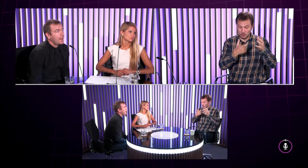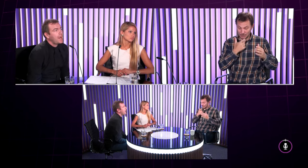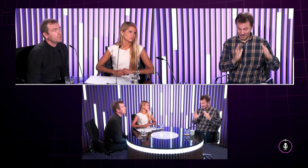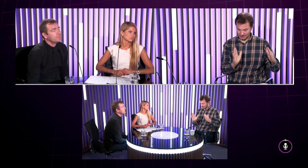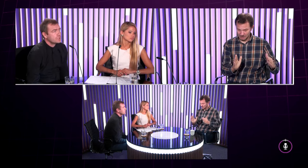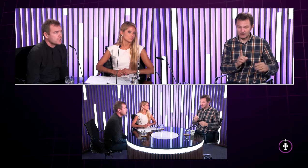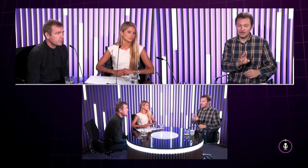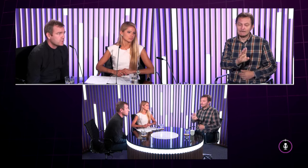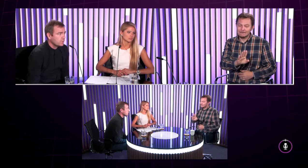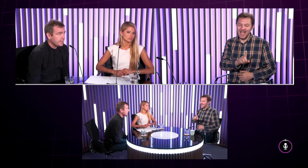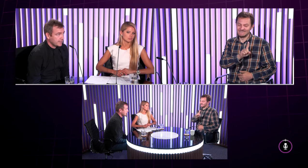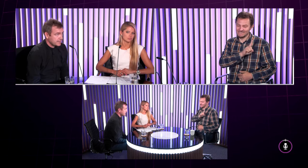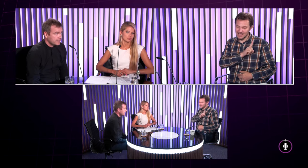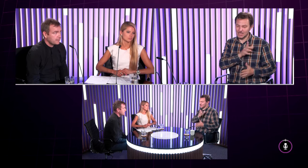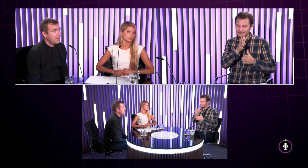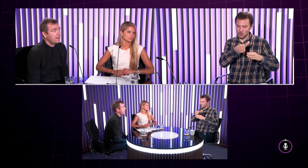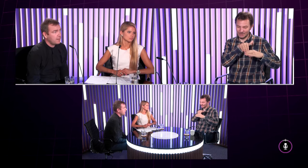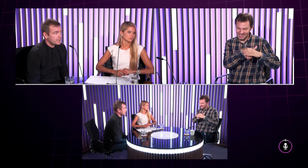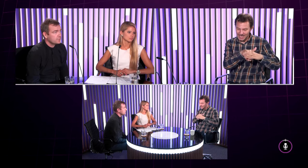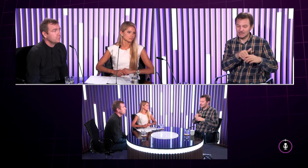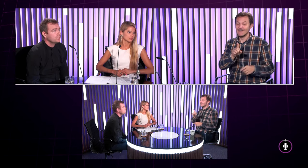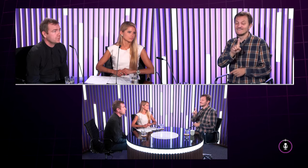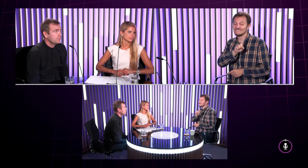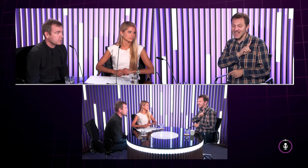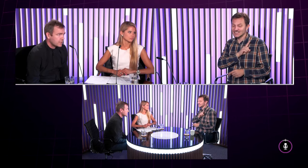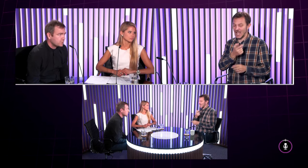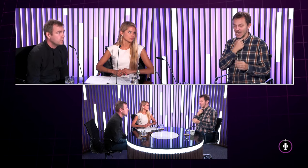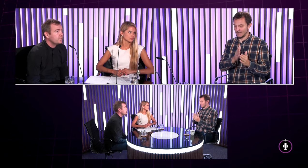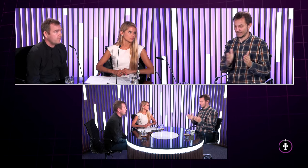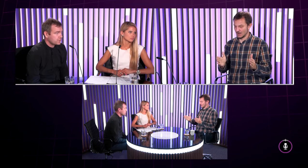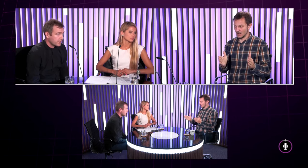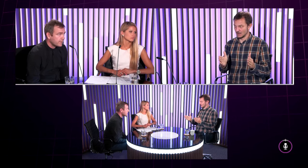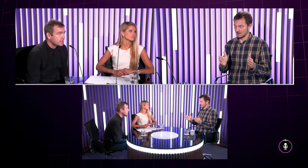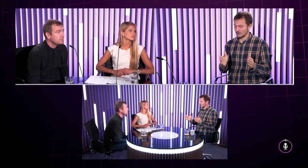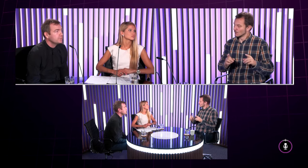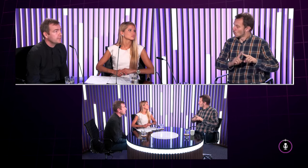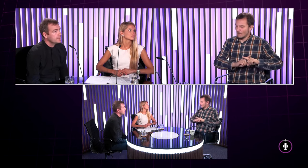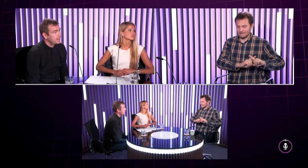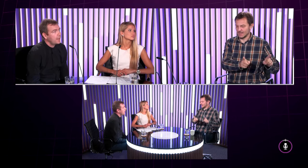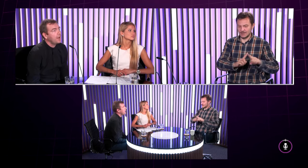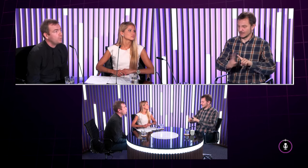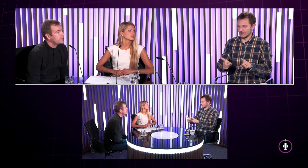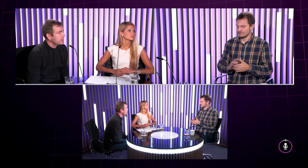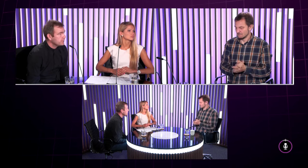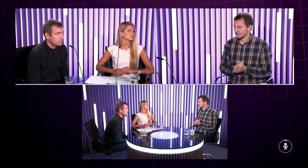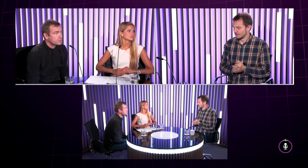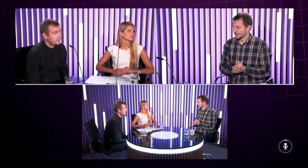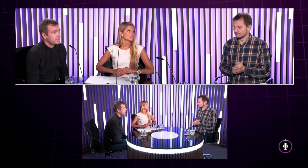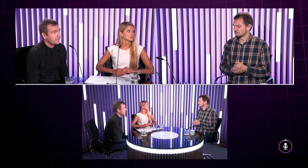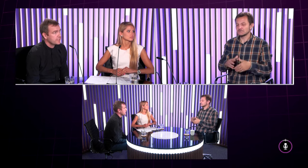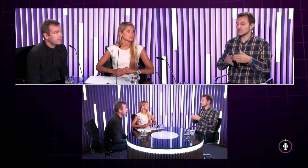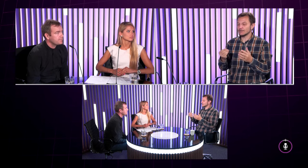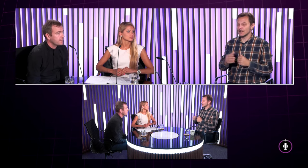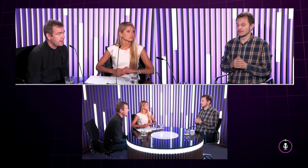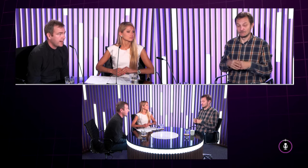a potom ten slovenský posun posunkový jazyk má vlastnú slovnú zásobu má vlastnú gramatiku a úplne inú od